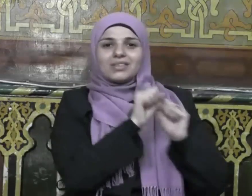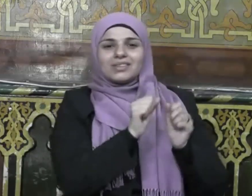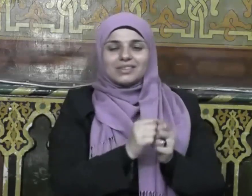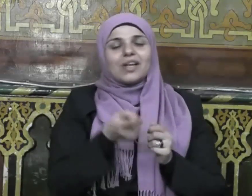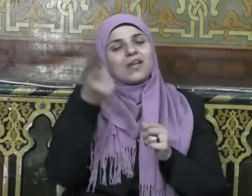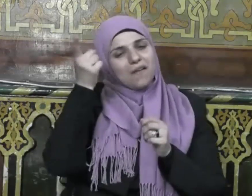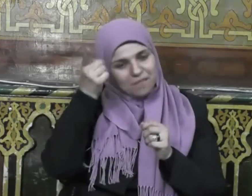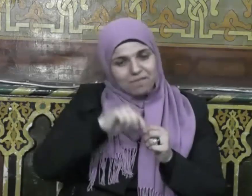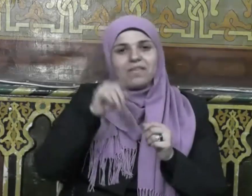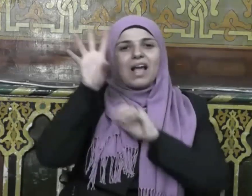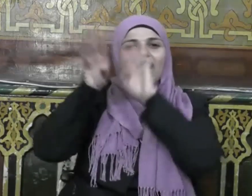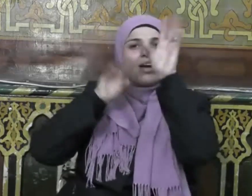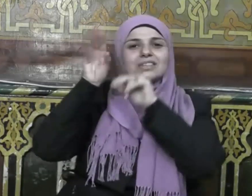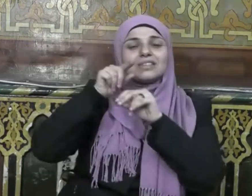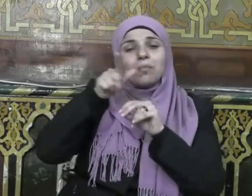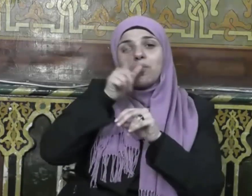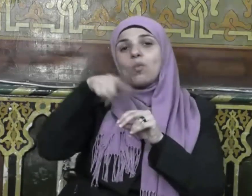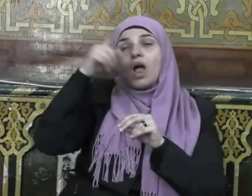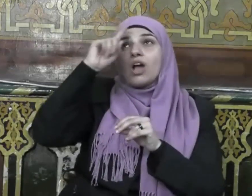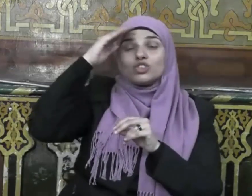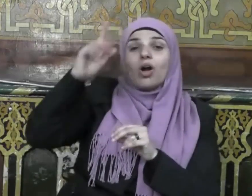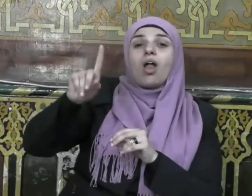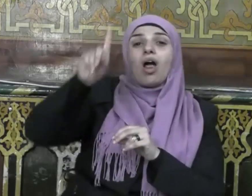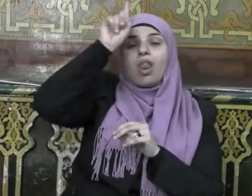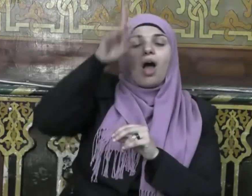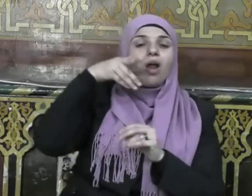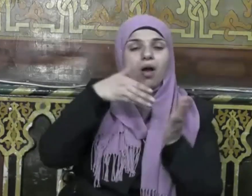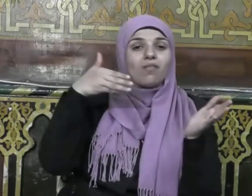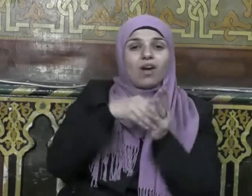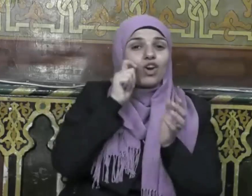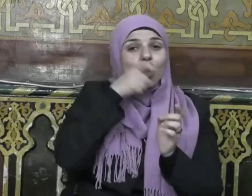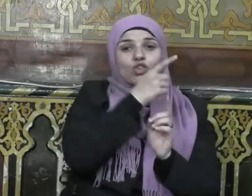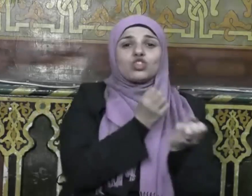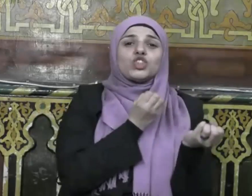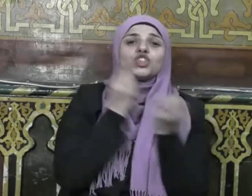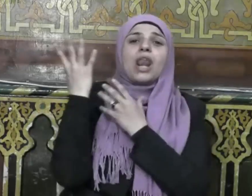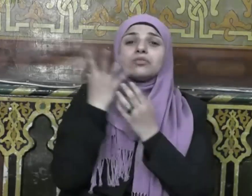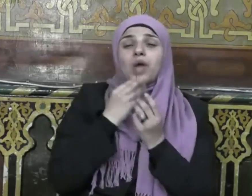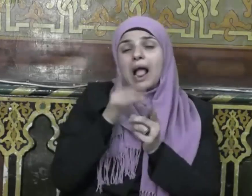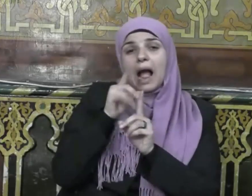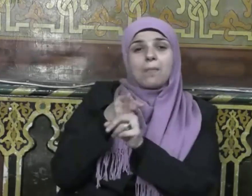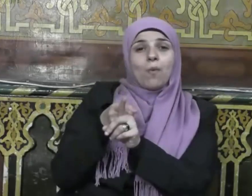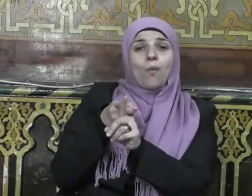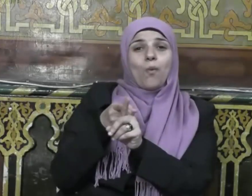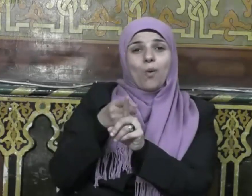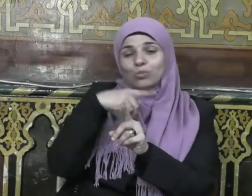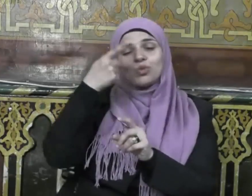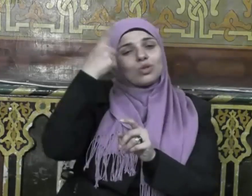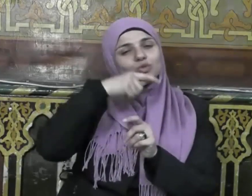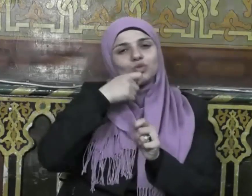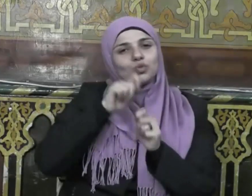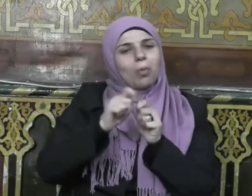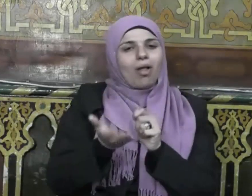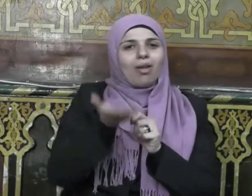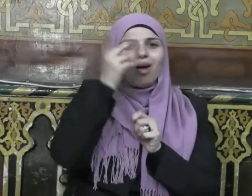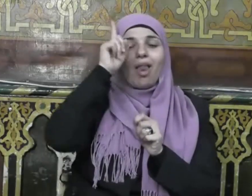رواية فشكر الله له فأدخله الجنة كما أن الله عز وجل قد